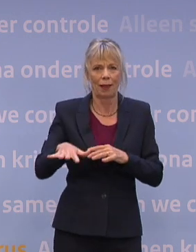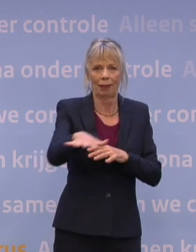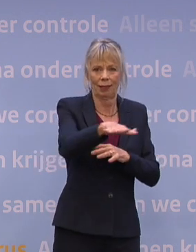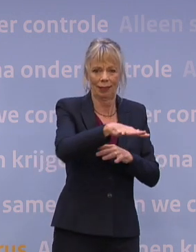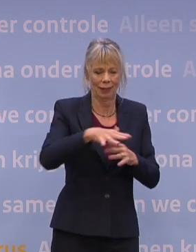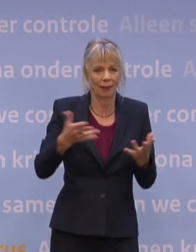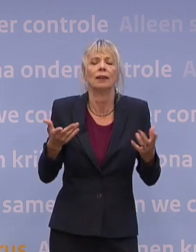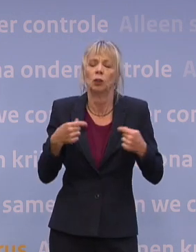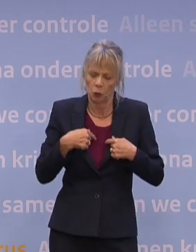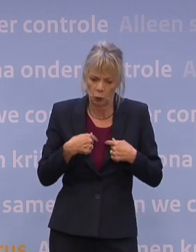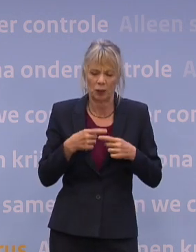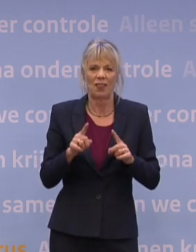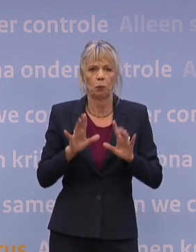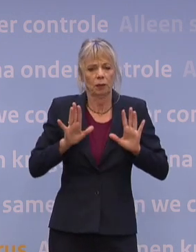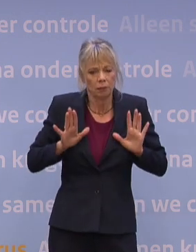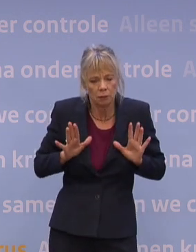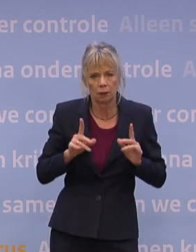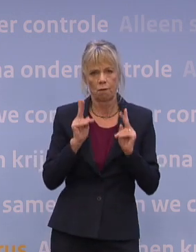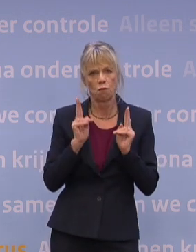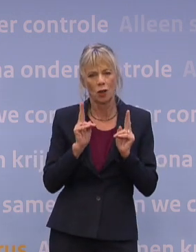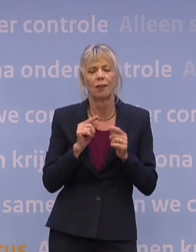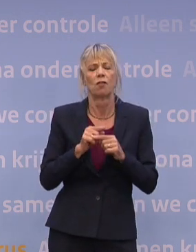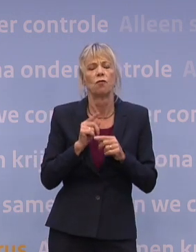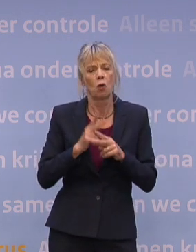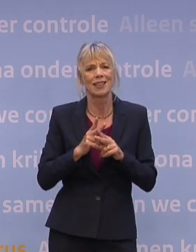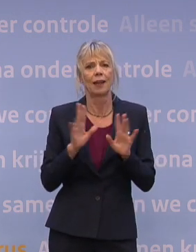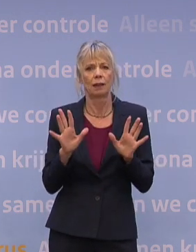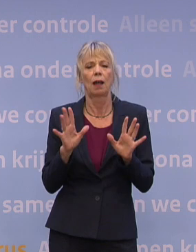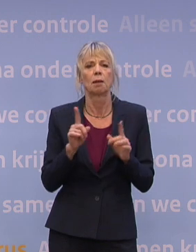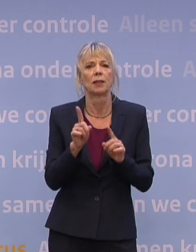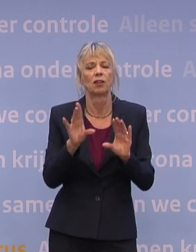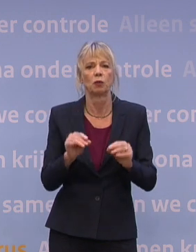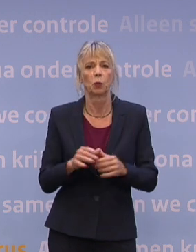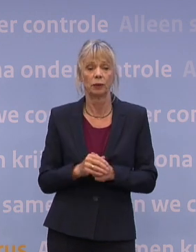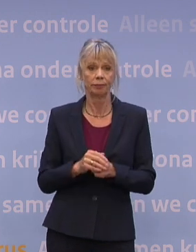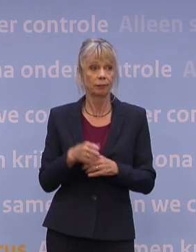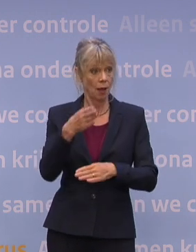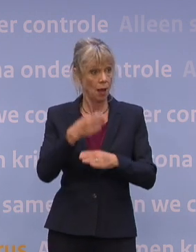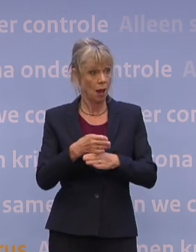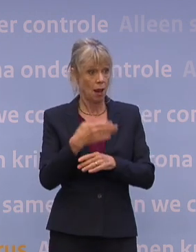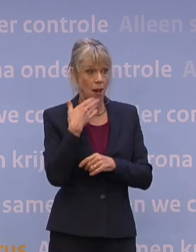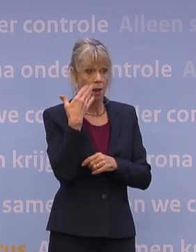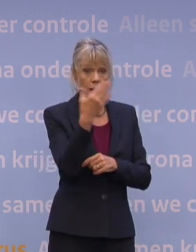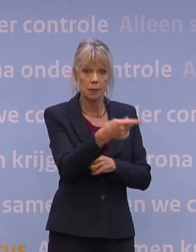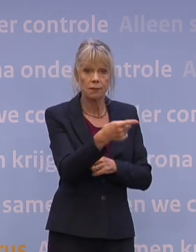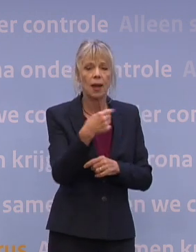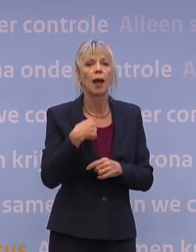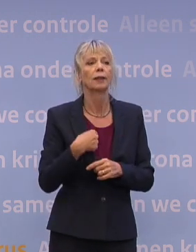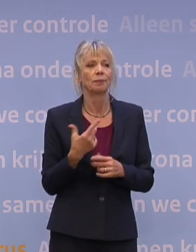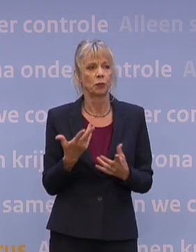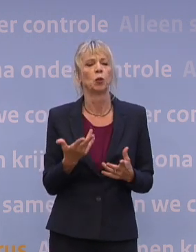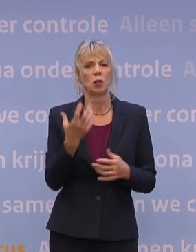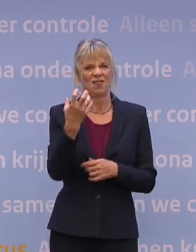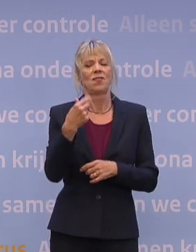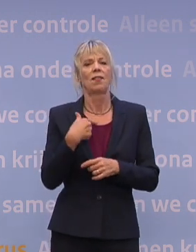behoedzaam en voorzichtig doen en ons gewoon houden aan de afspraken die we maken. Ja. En u zei net, we leunen op twee benen, dus twee prikken. Ja.